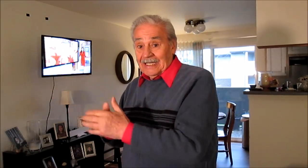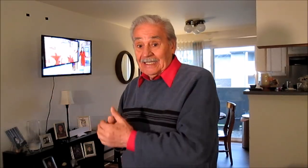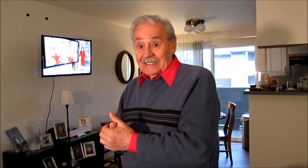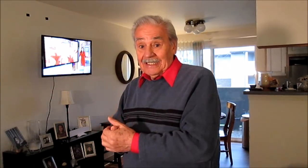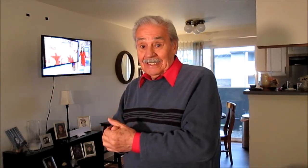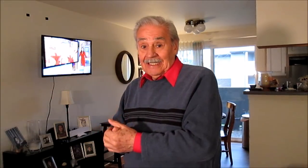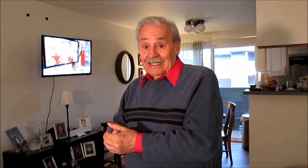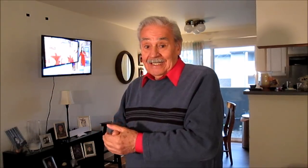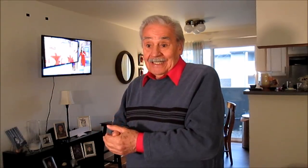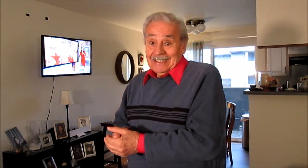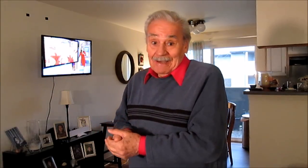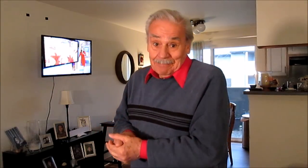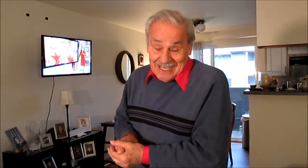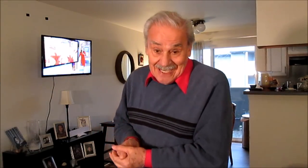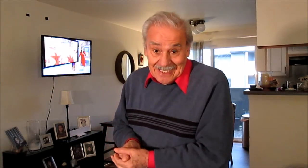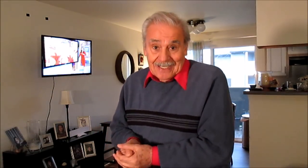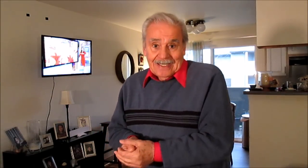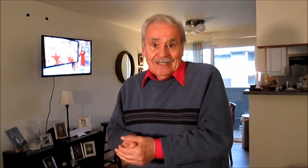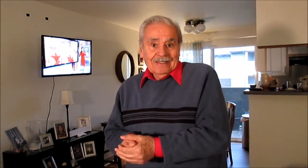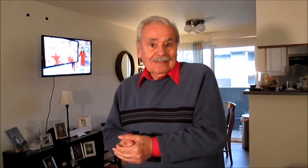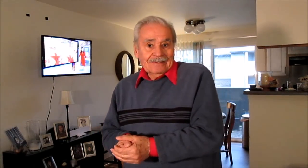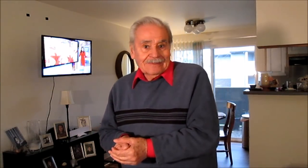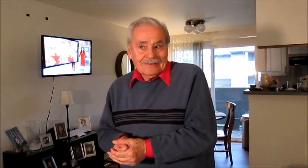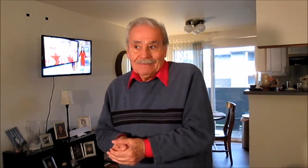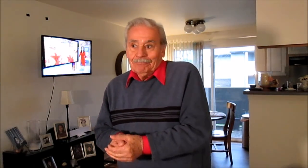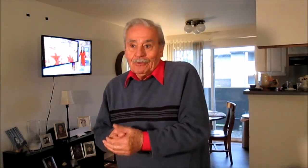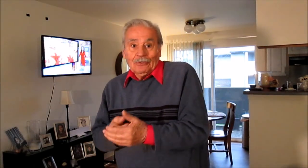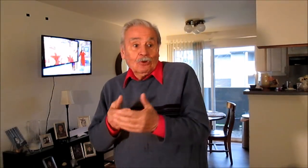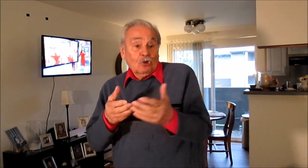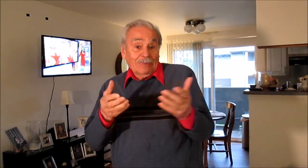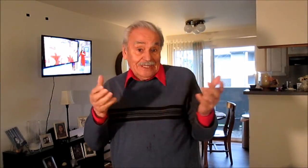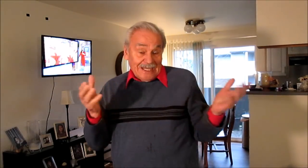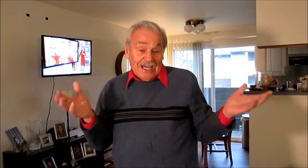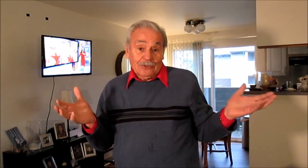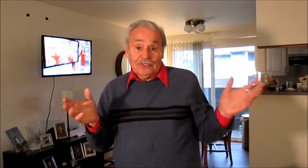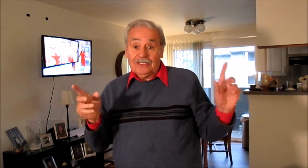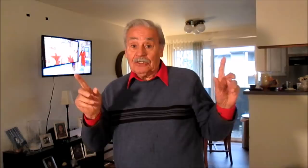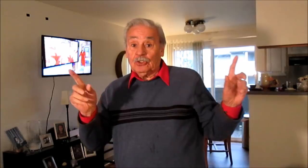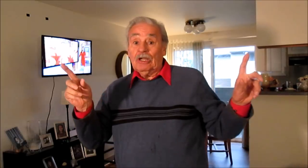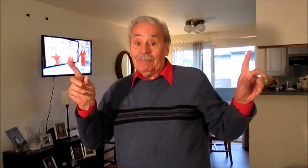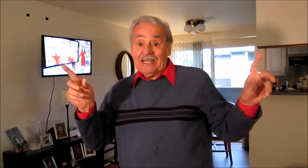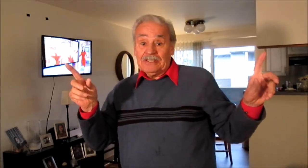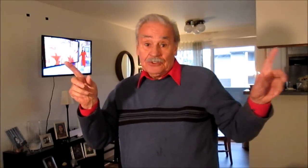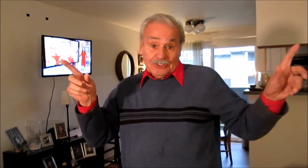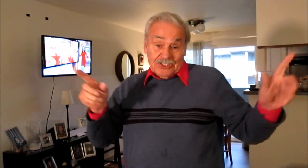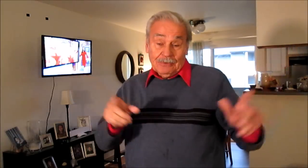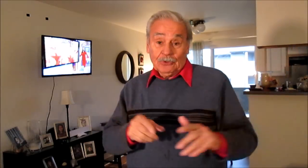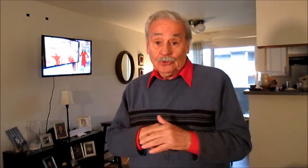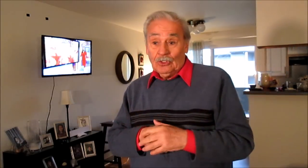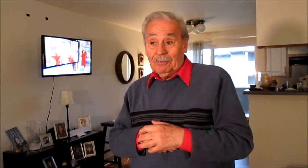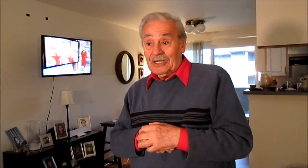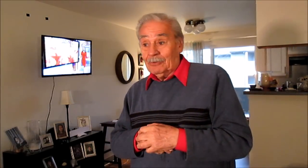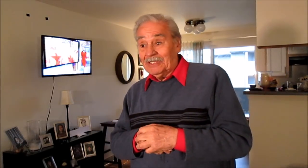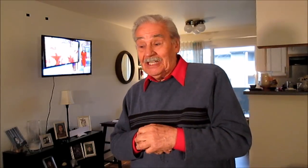gente de a pie, por los comentarios desde todo el país, yo recibo todo el país comentarios,